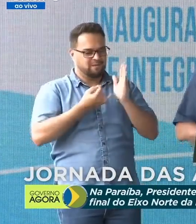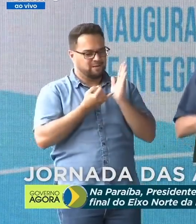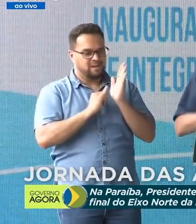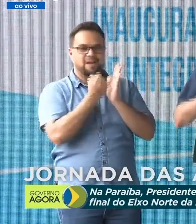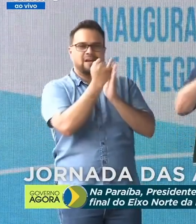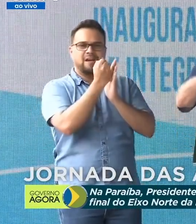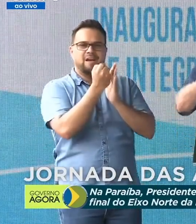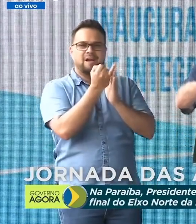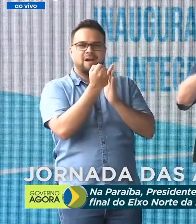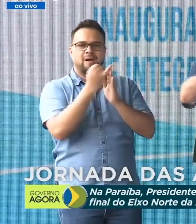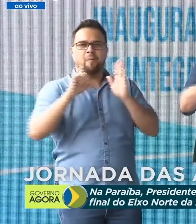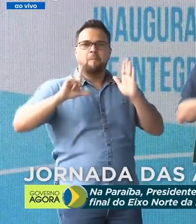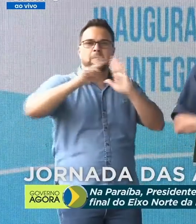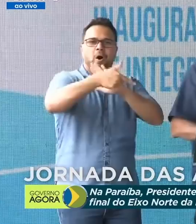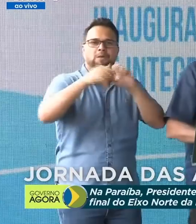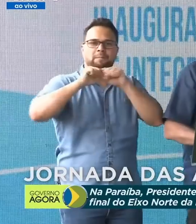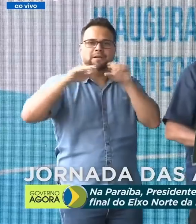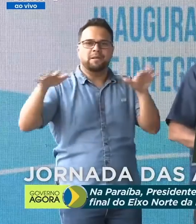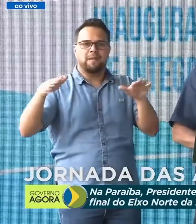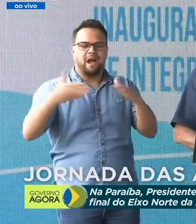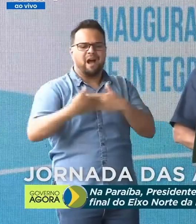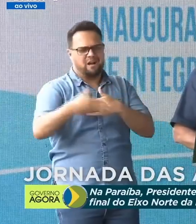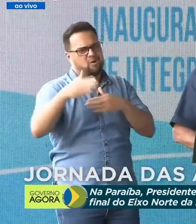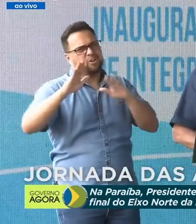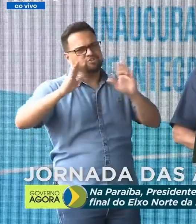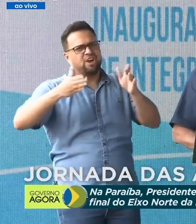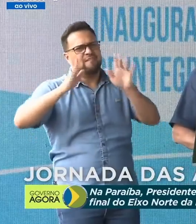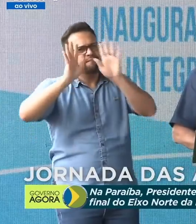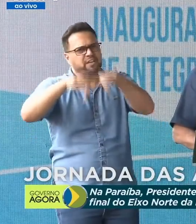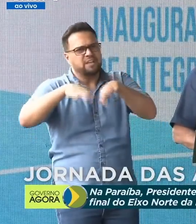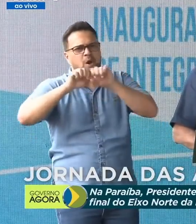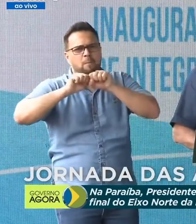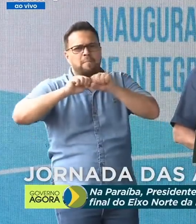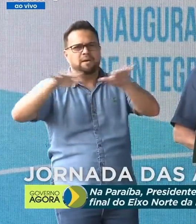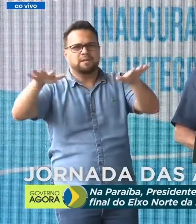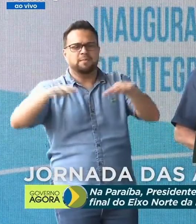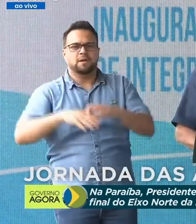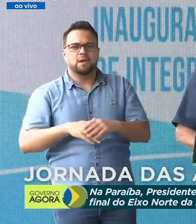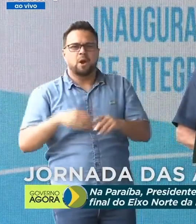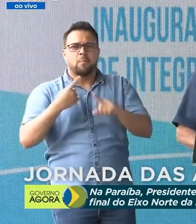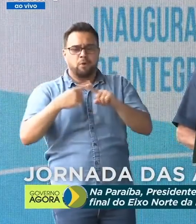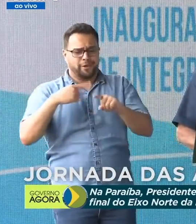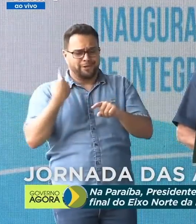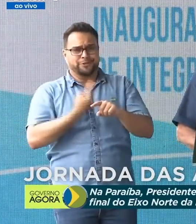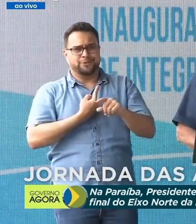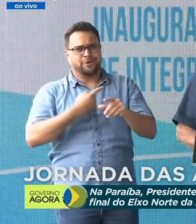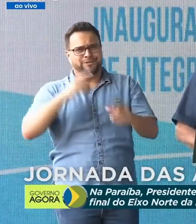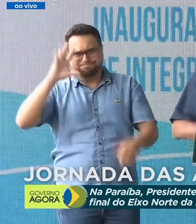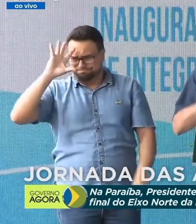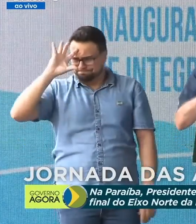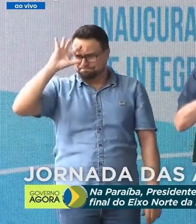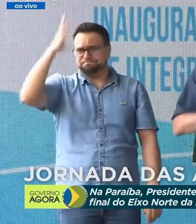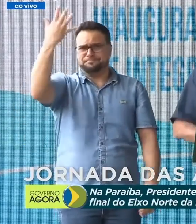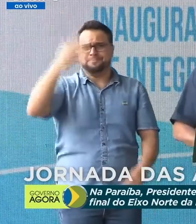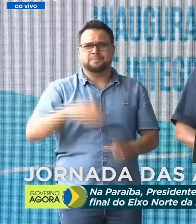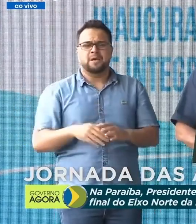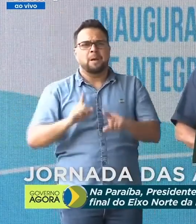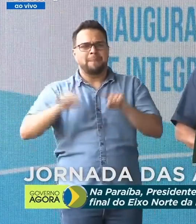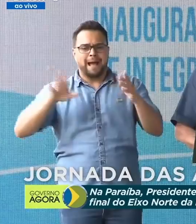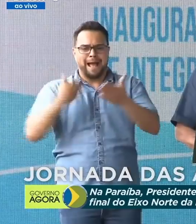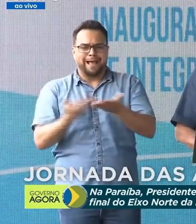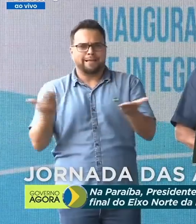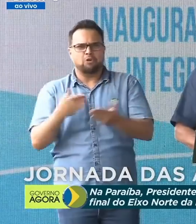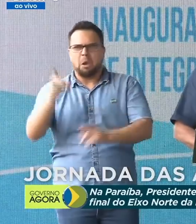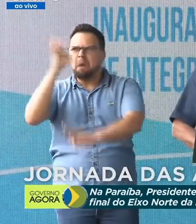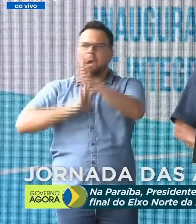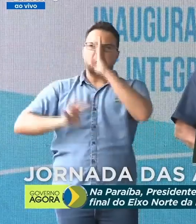ou ainda no final da pandemia. Porque tomamos medidas. Nos acusa até hoje